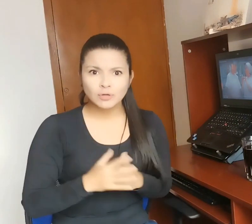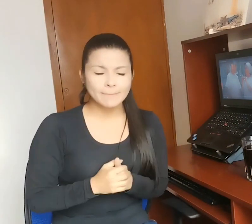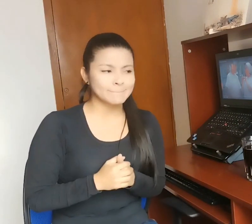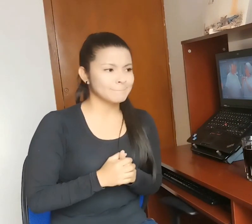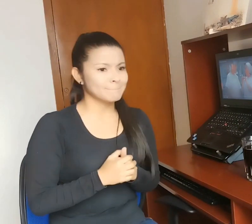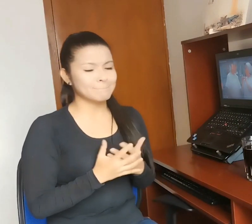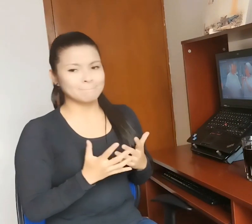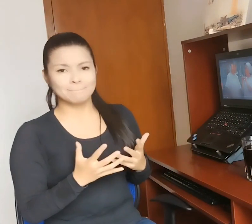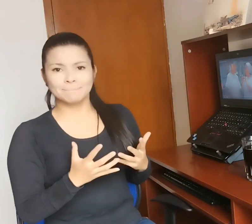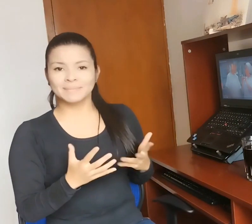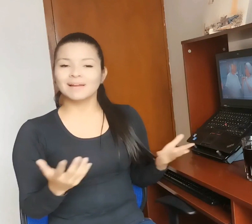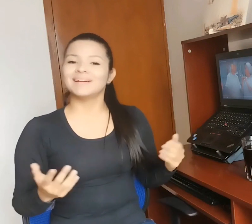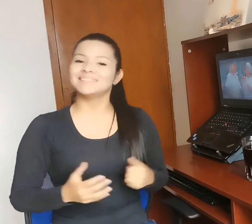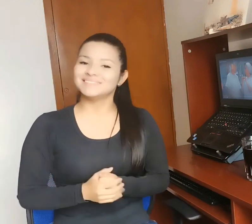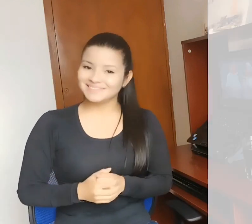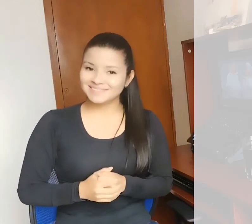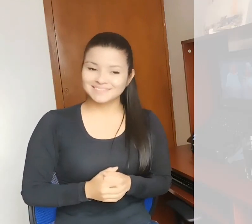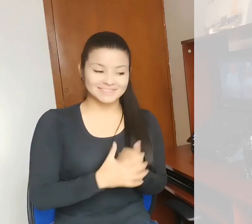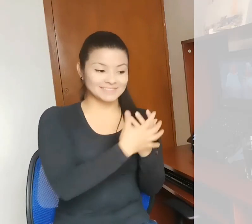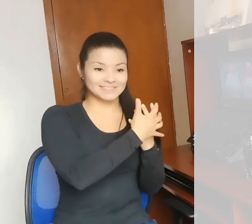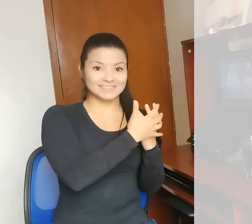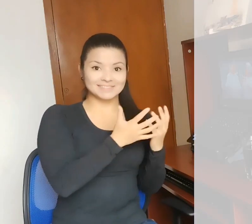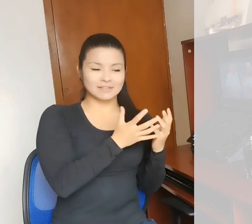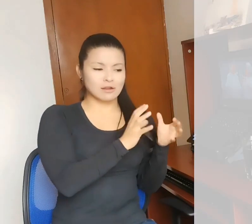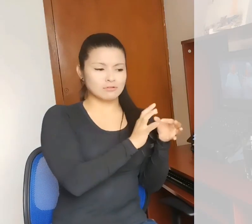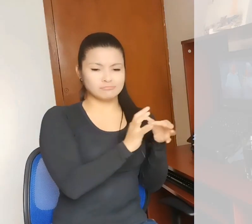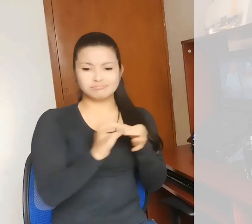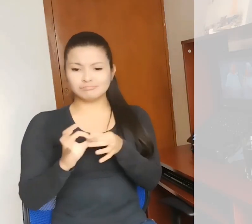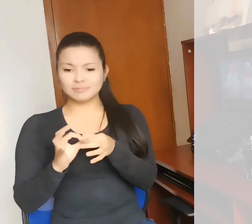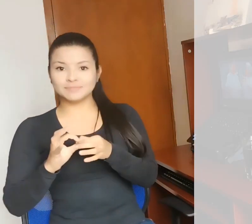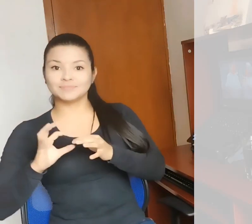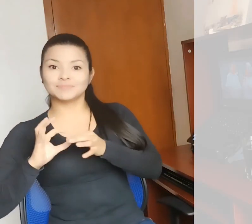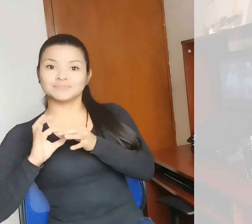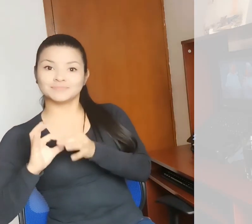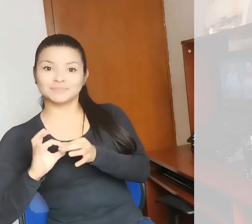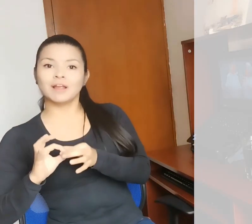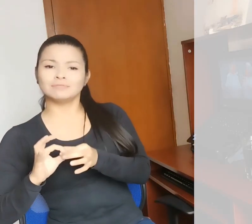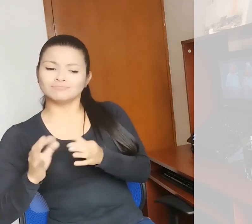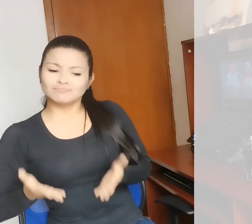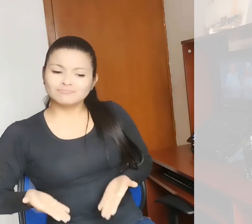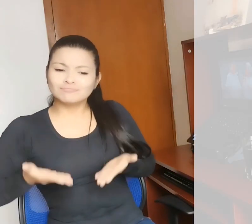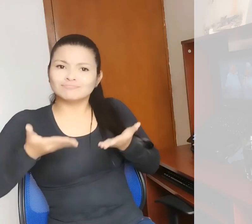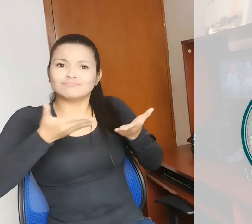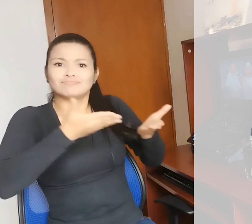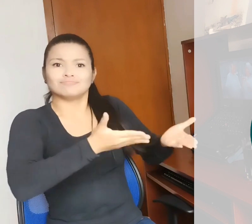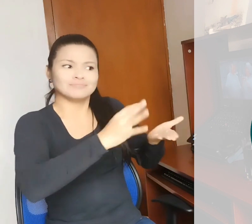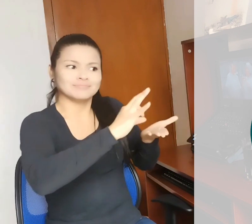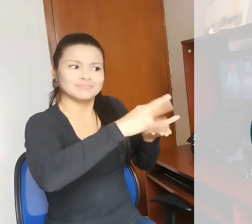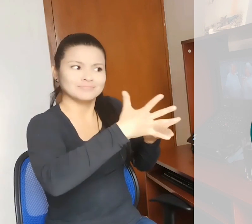Pues Pépsico en alianza con Fenascol ha adquirido el servicio Servir